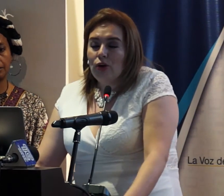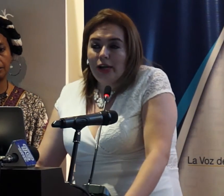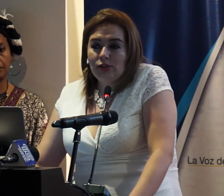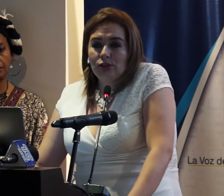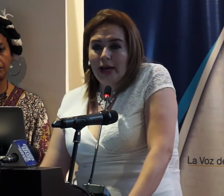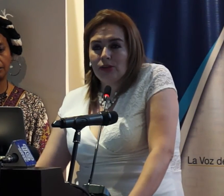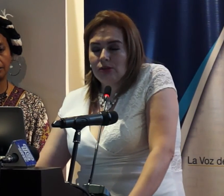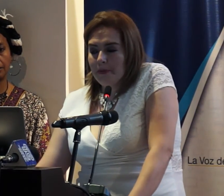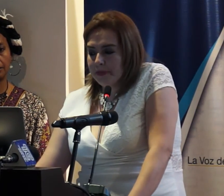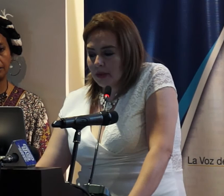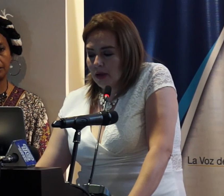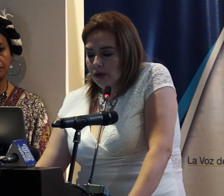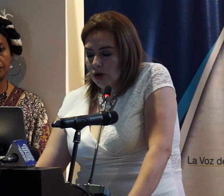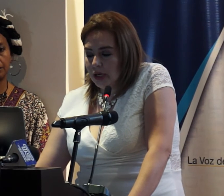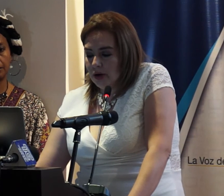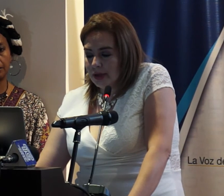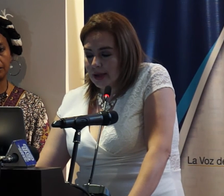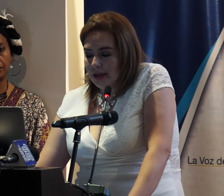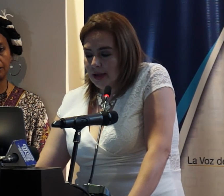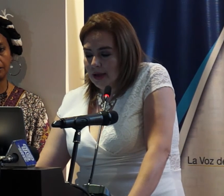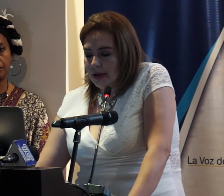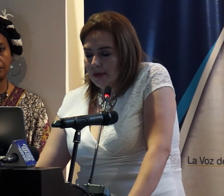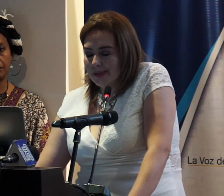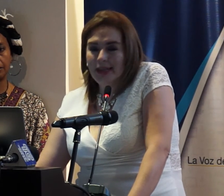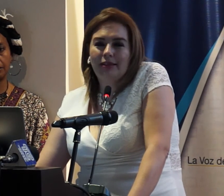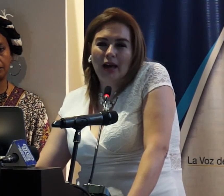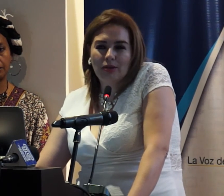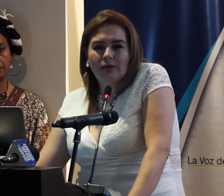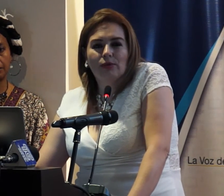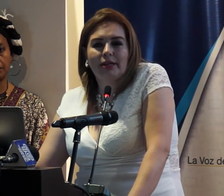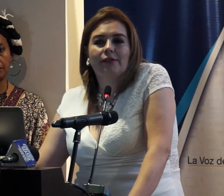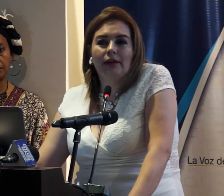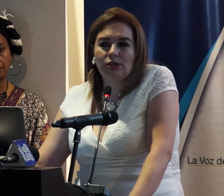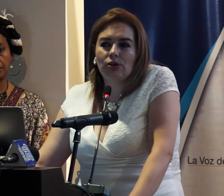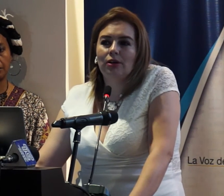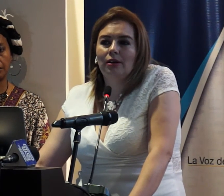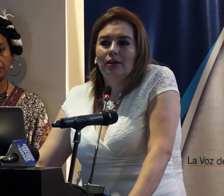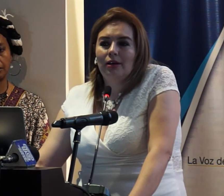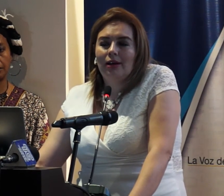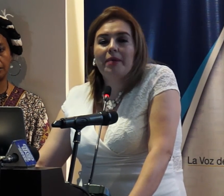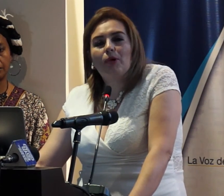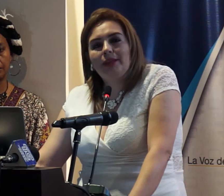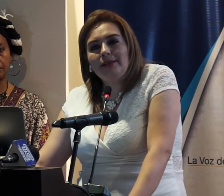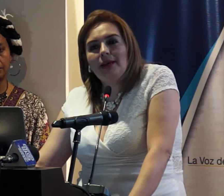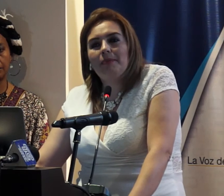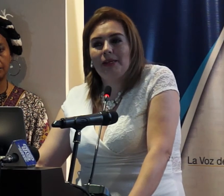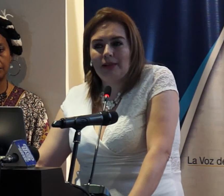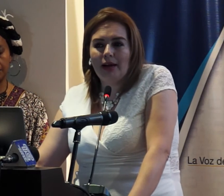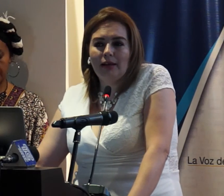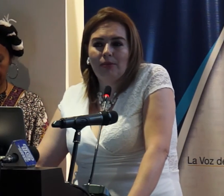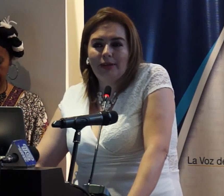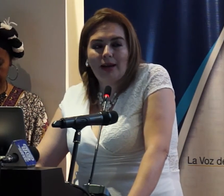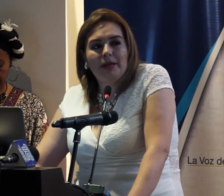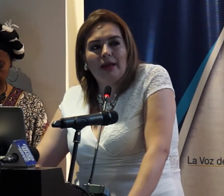con estos datos yo quiero que quede sentado en nuestra reflexión la importancia de